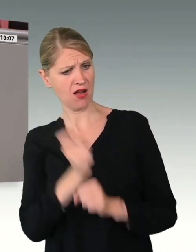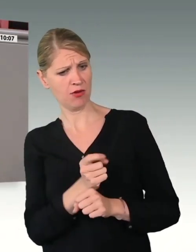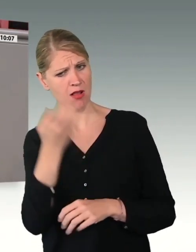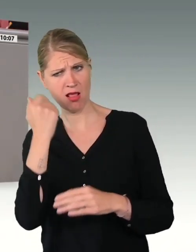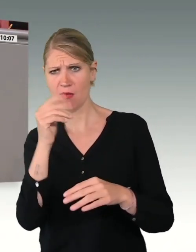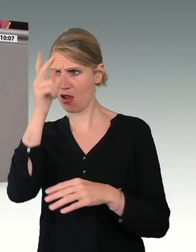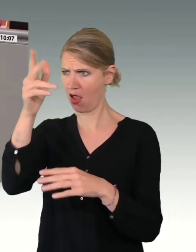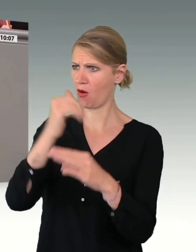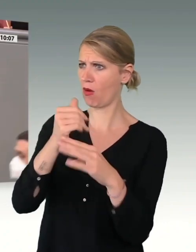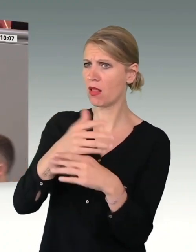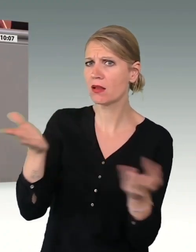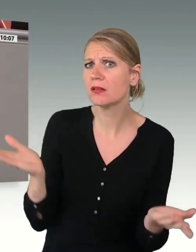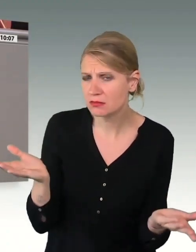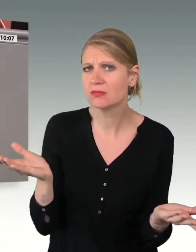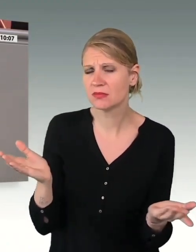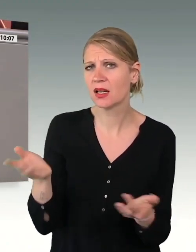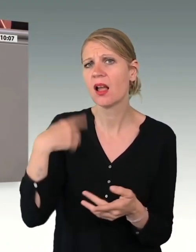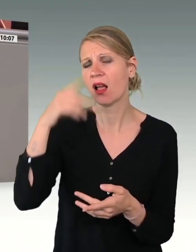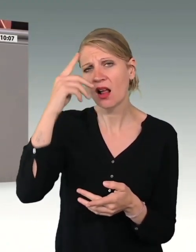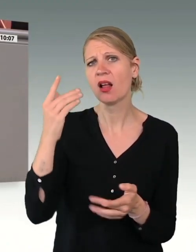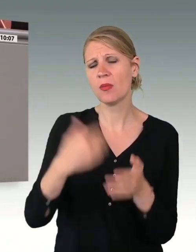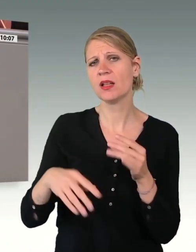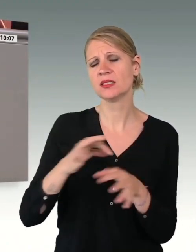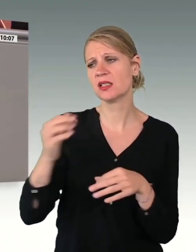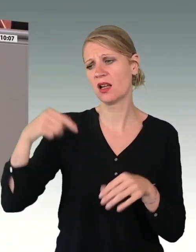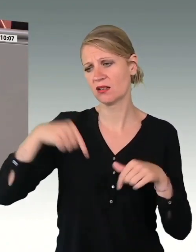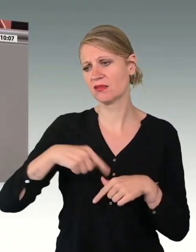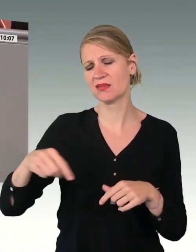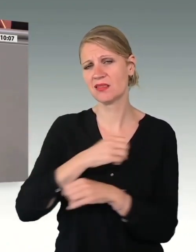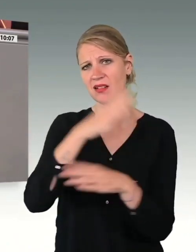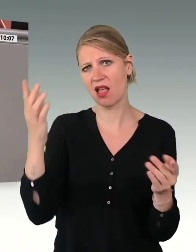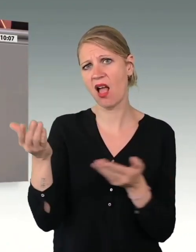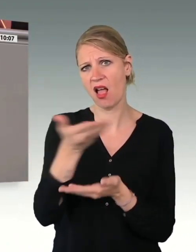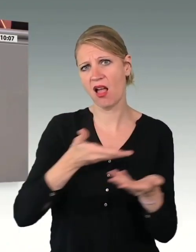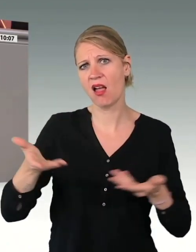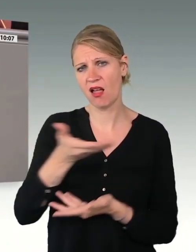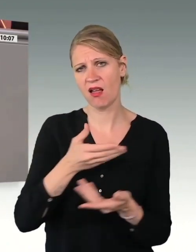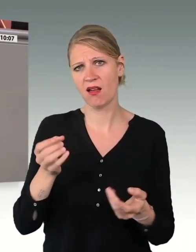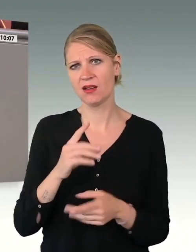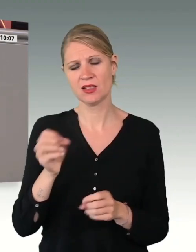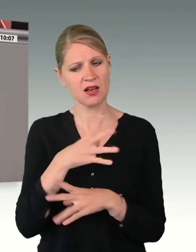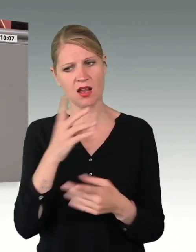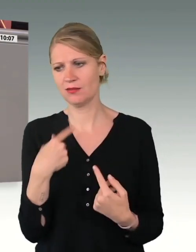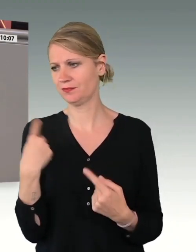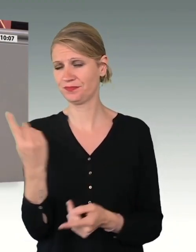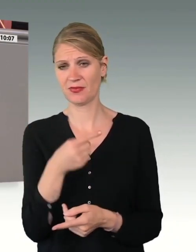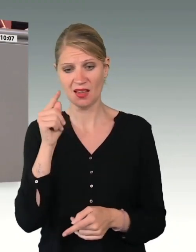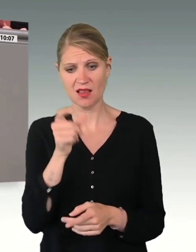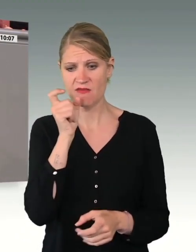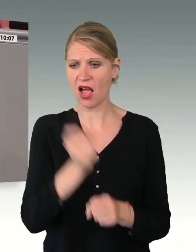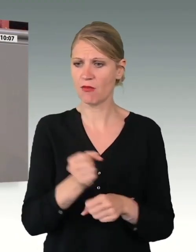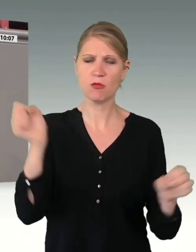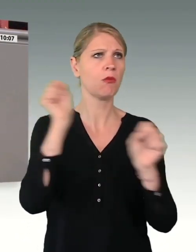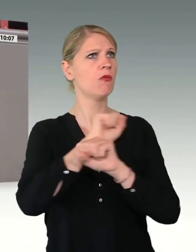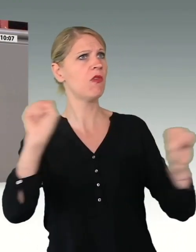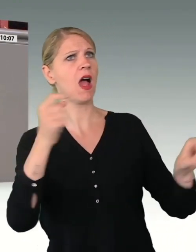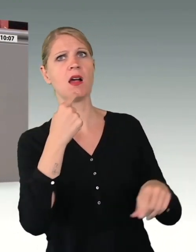das haben wir, glaube ich, in den letzten Tagen hier sehr, sehr erörtert. Und klar ist geworden, dass sich hier keiner von dieser Verantwortung freisprechen